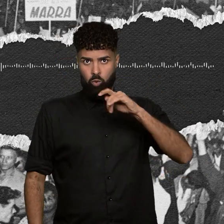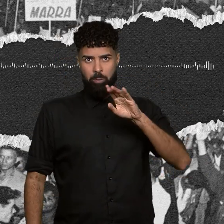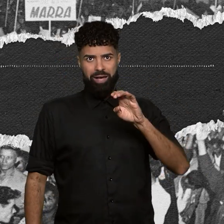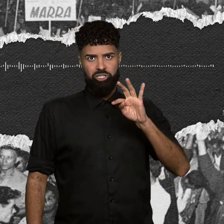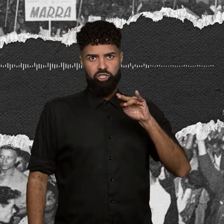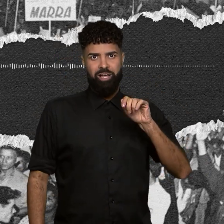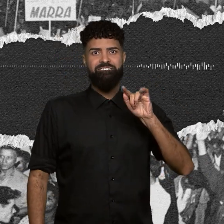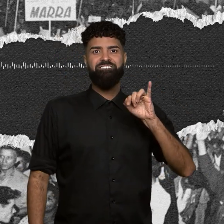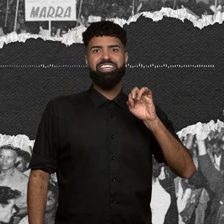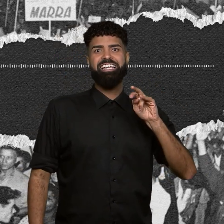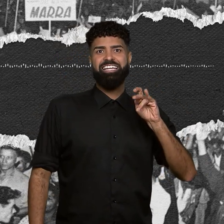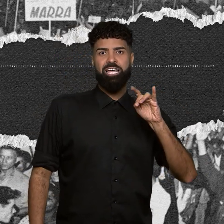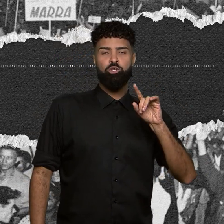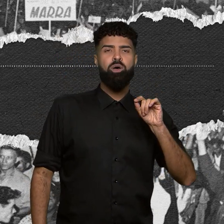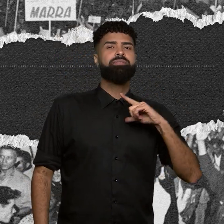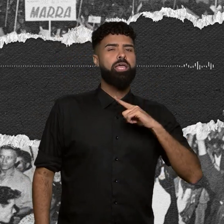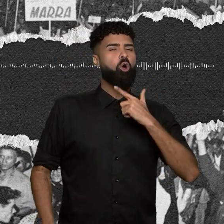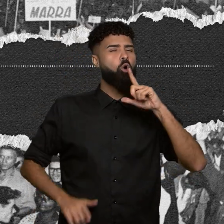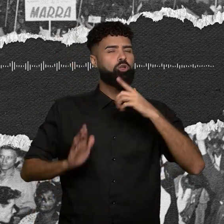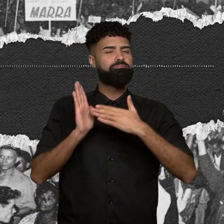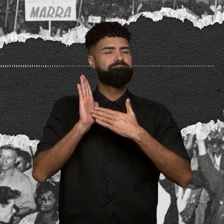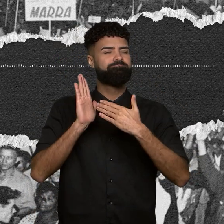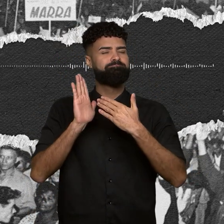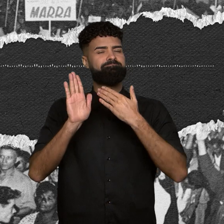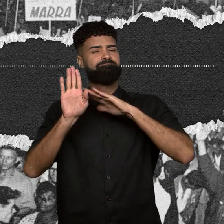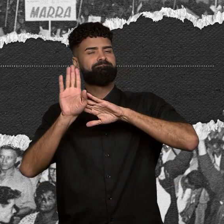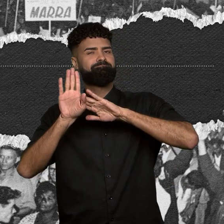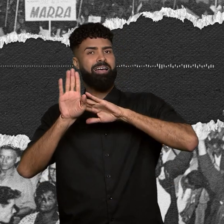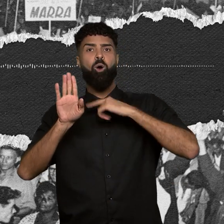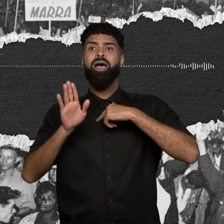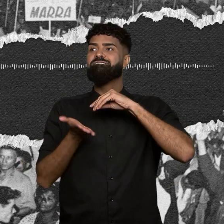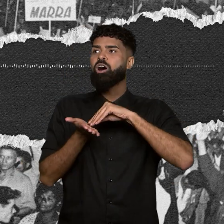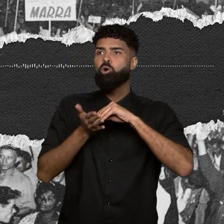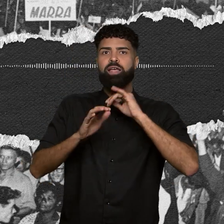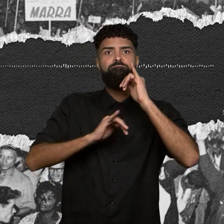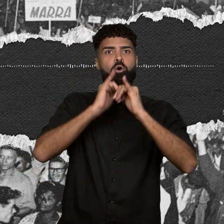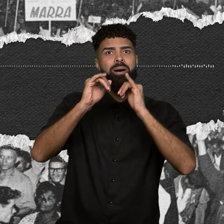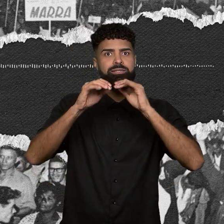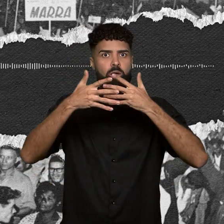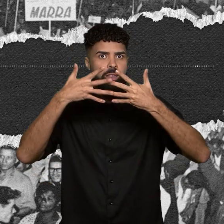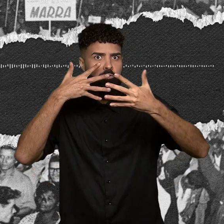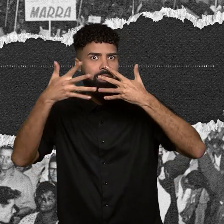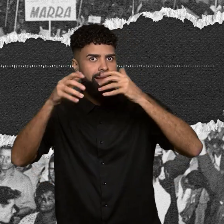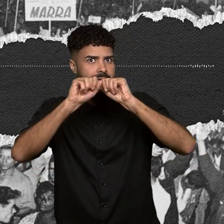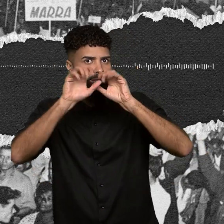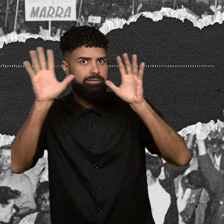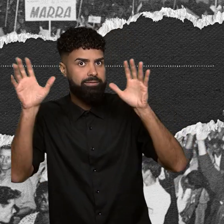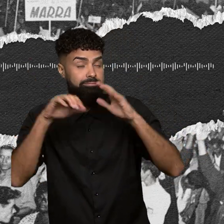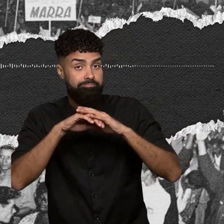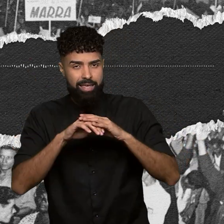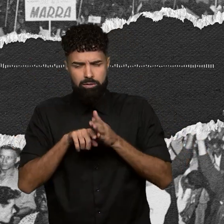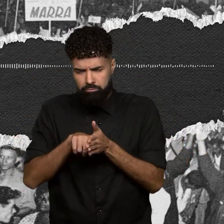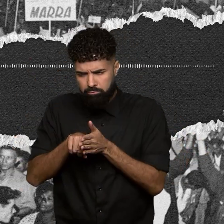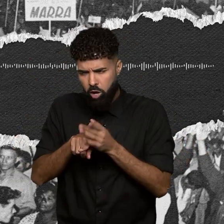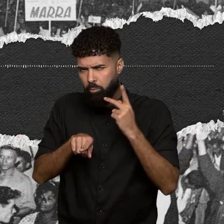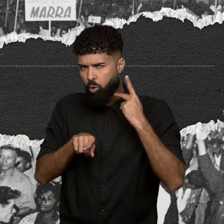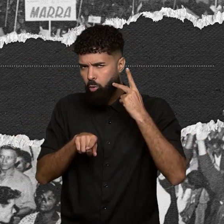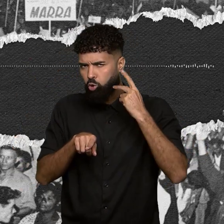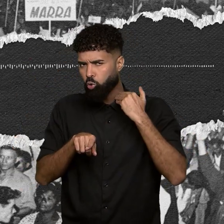ainda carrega outros símbolos, como a falta de transparência. No inquérito, os promotores apontam uma fraude processual. O